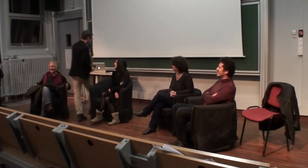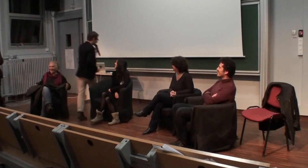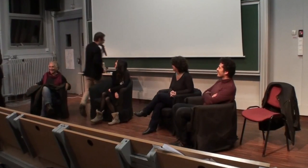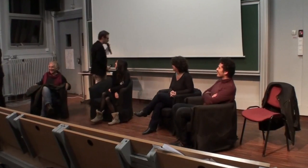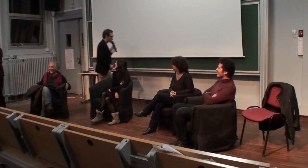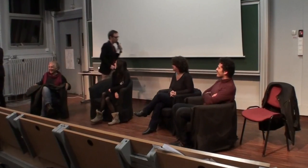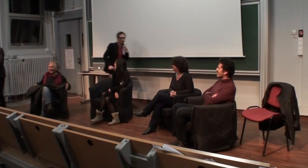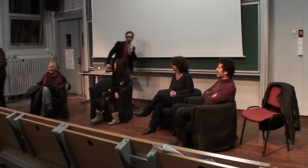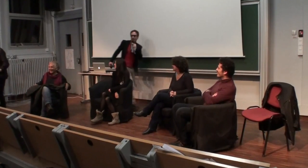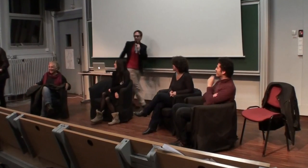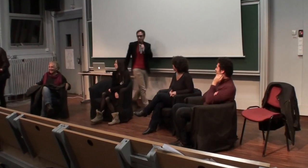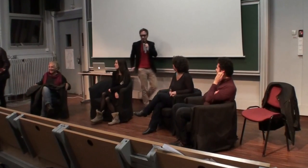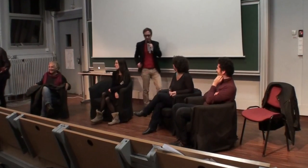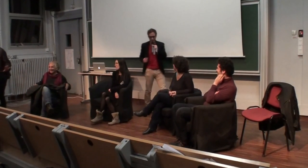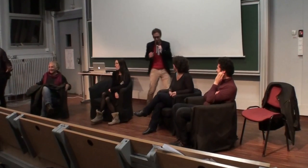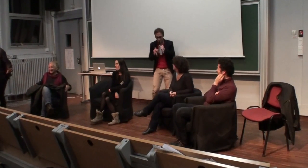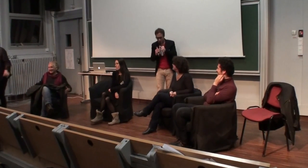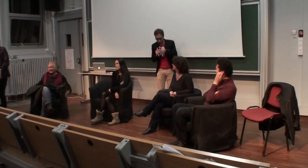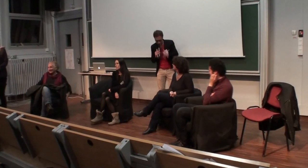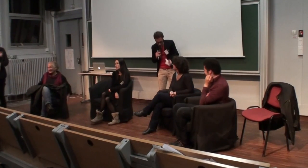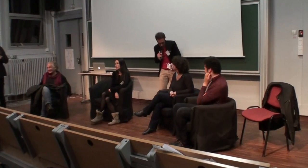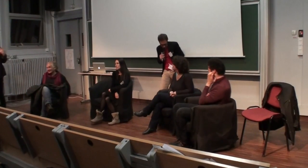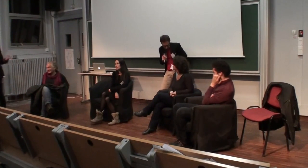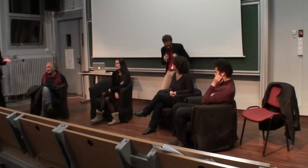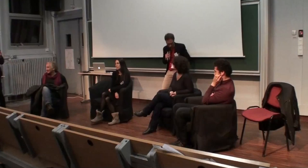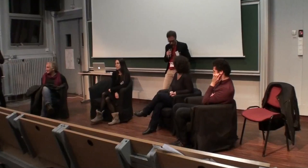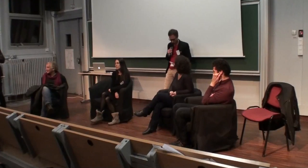Soyez indulgents. Bien. Alors.